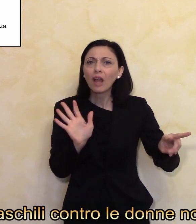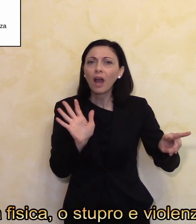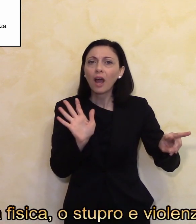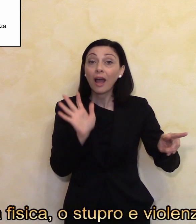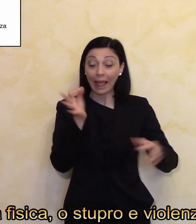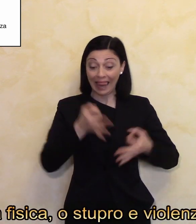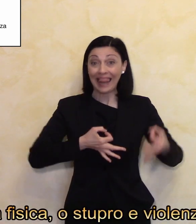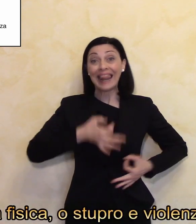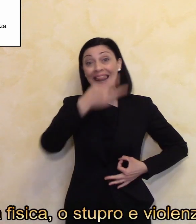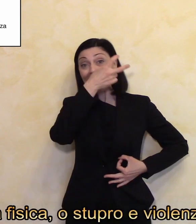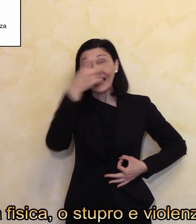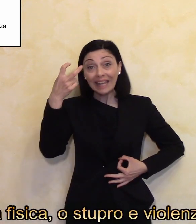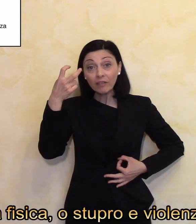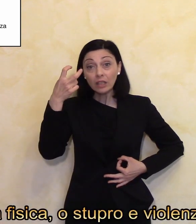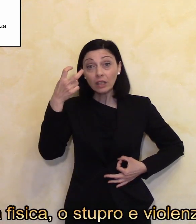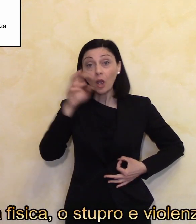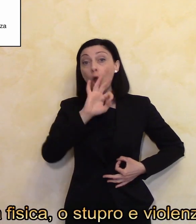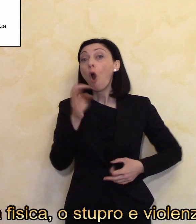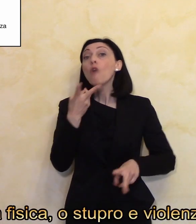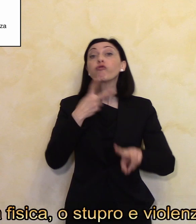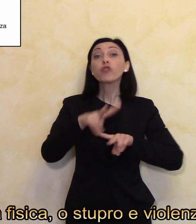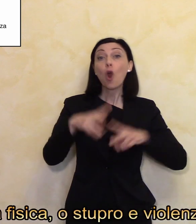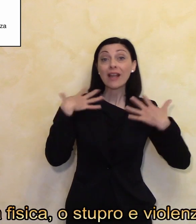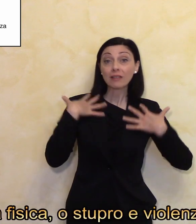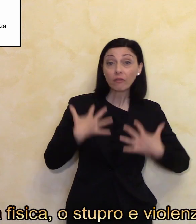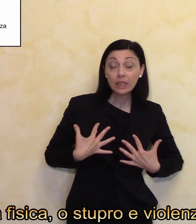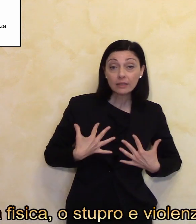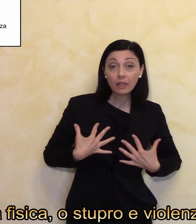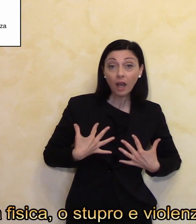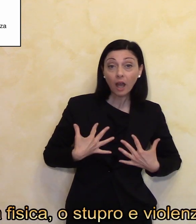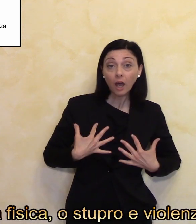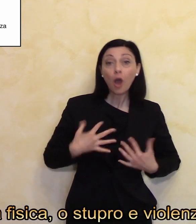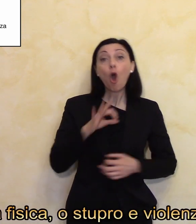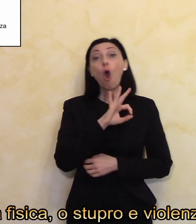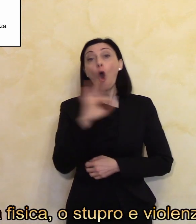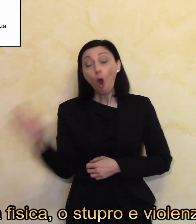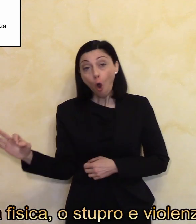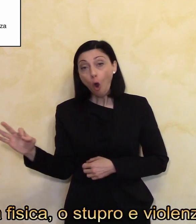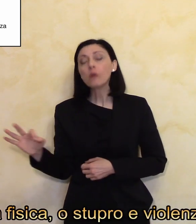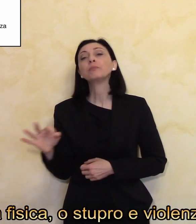solo lividi, violenza fisica o stupro